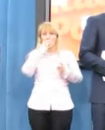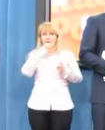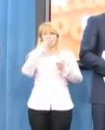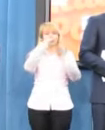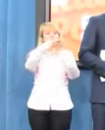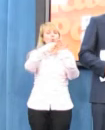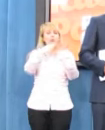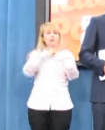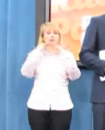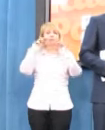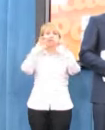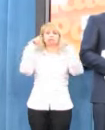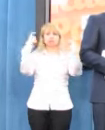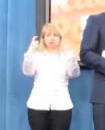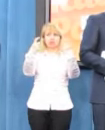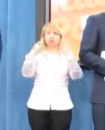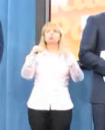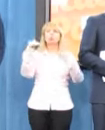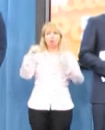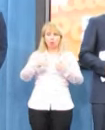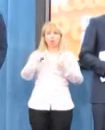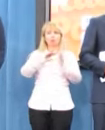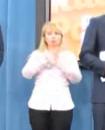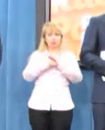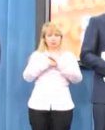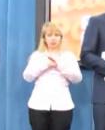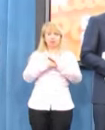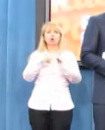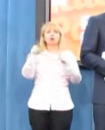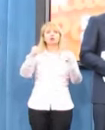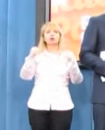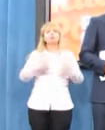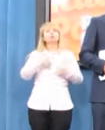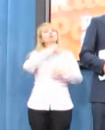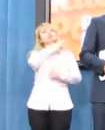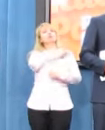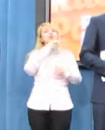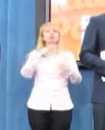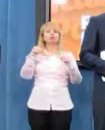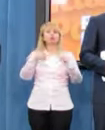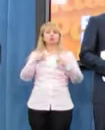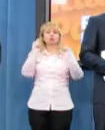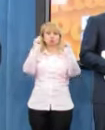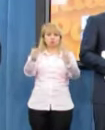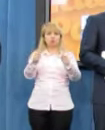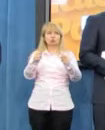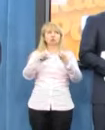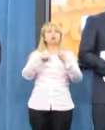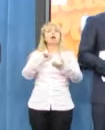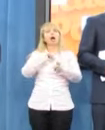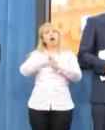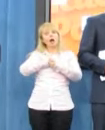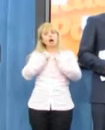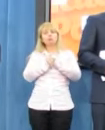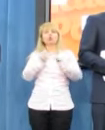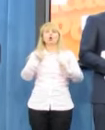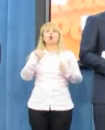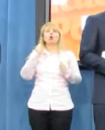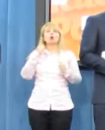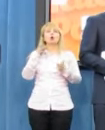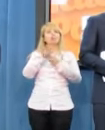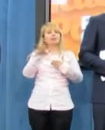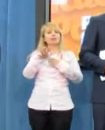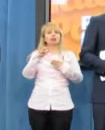regulaminem Sejmu, poprawkę w drugim czytaniu może złożyć przewodniczący klubu poselskiego, bądź parlamentarnego, grupa